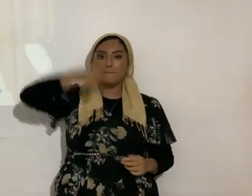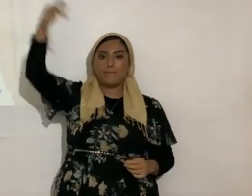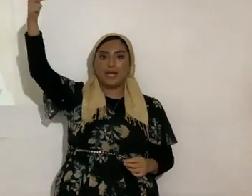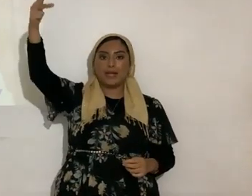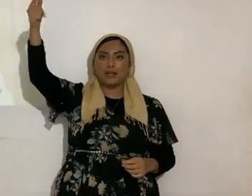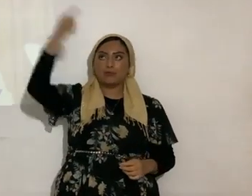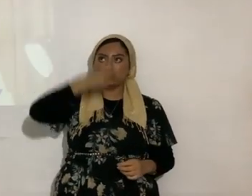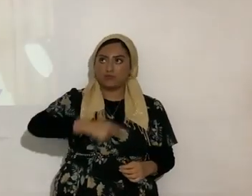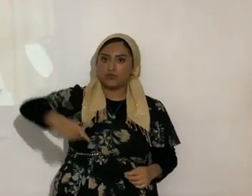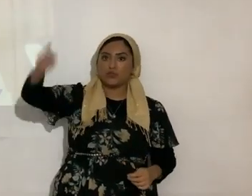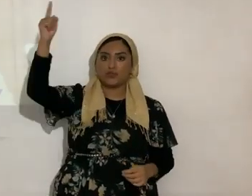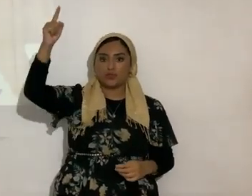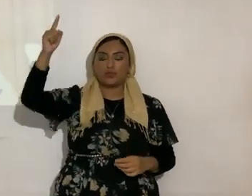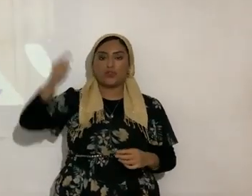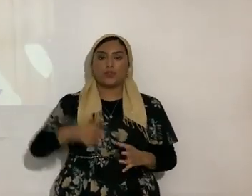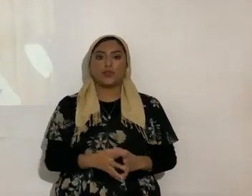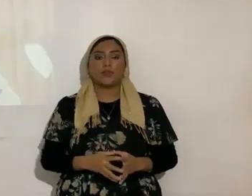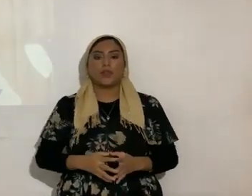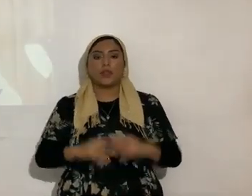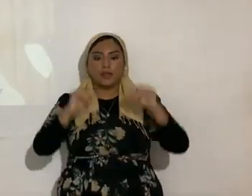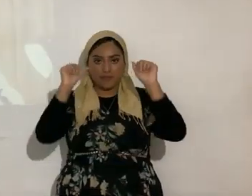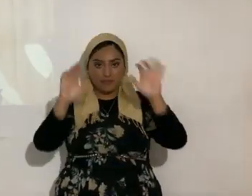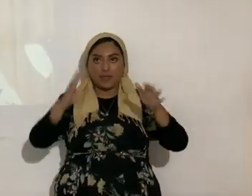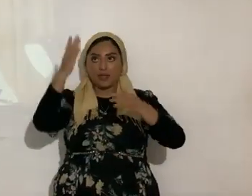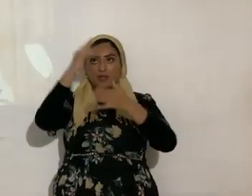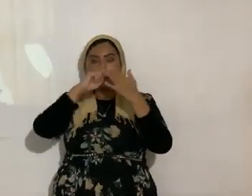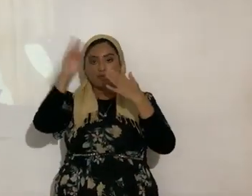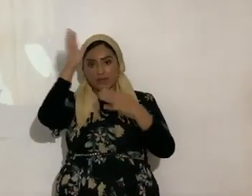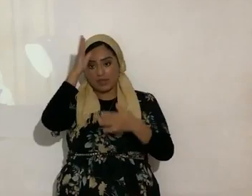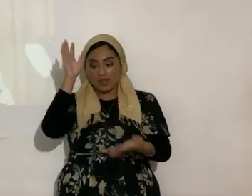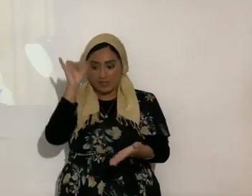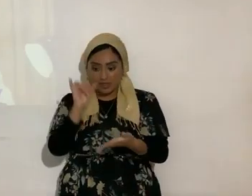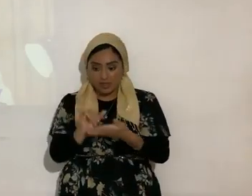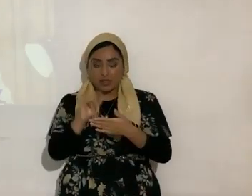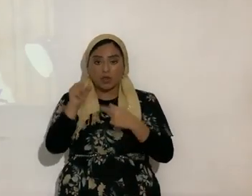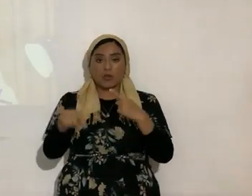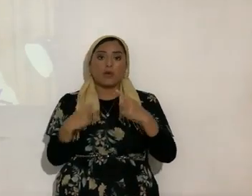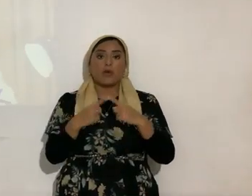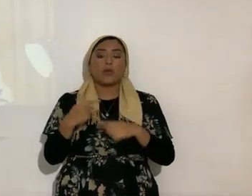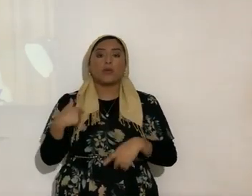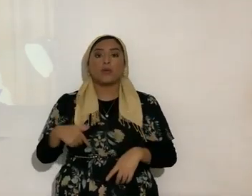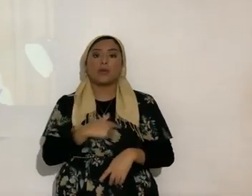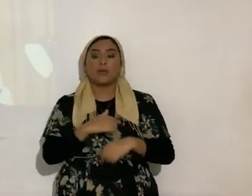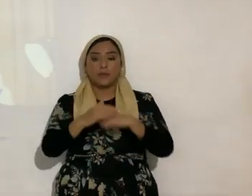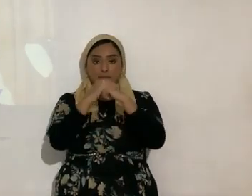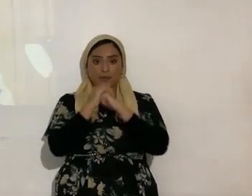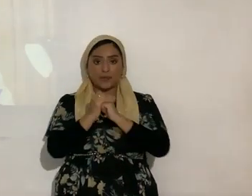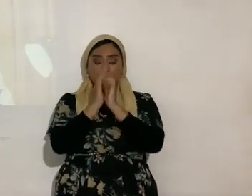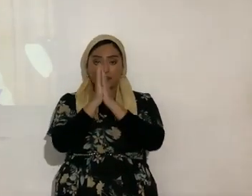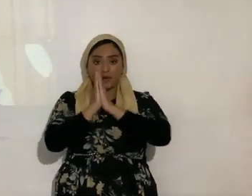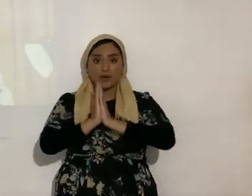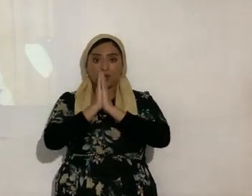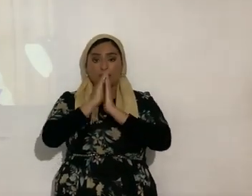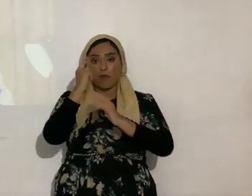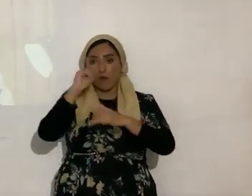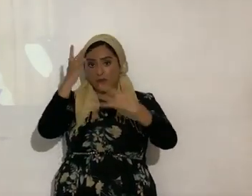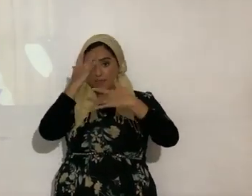eso bendito es el abacados y eso es cuando uno ora uno por los enfermos y el eterno lo sana